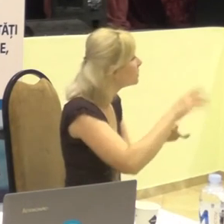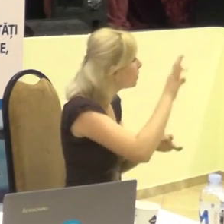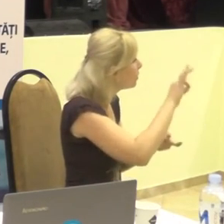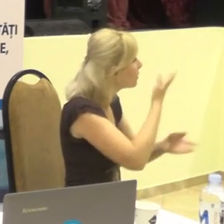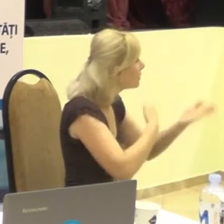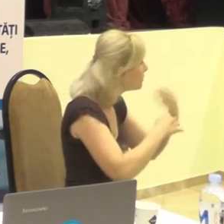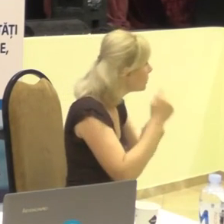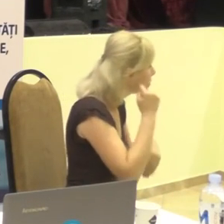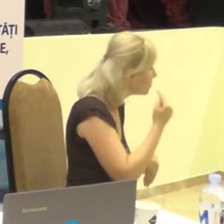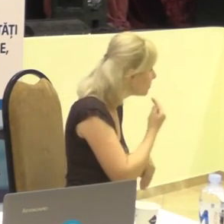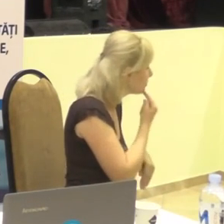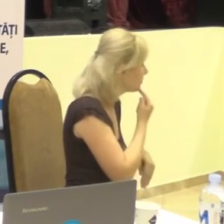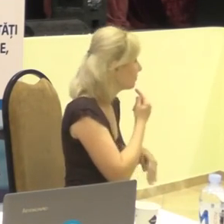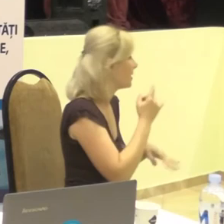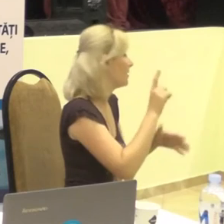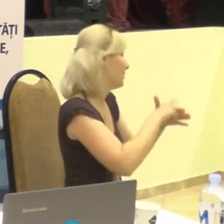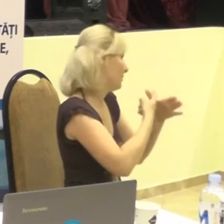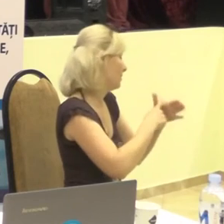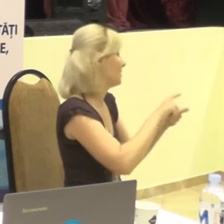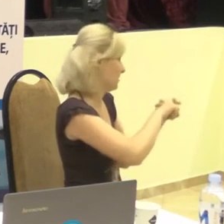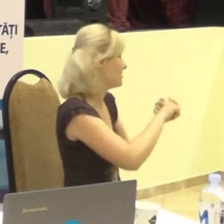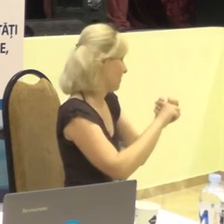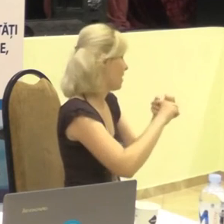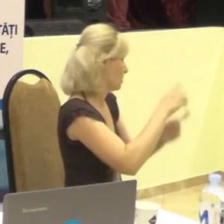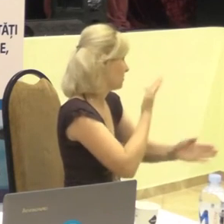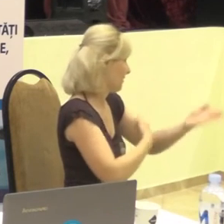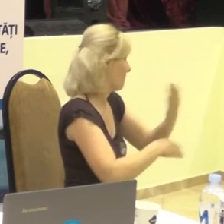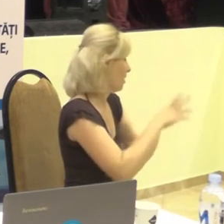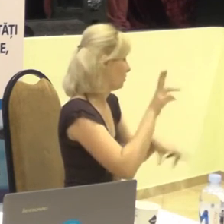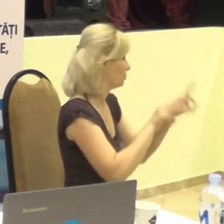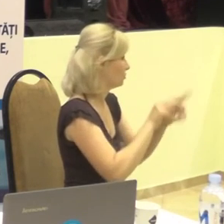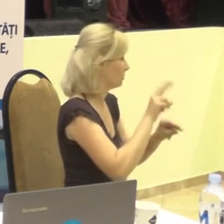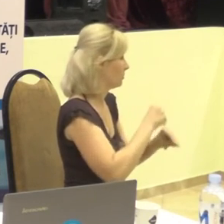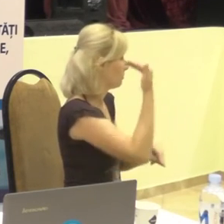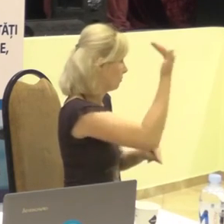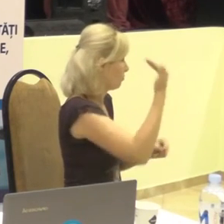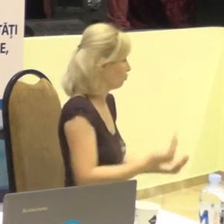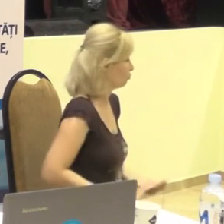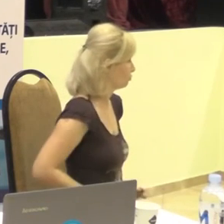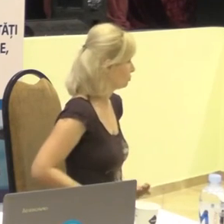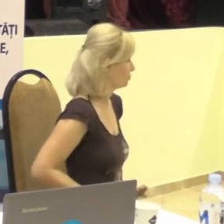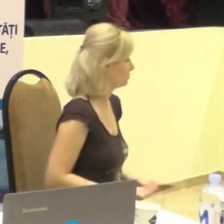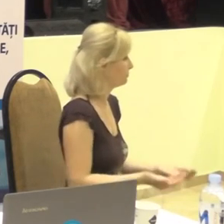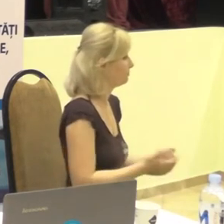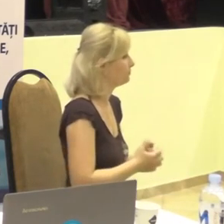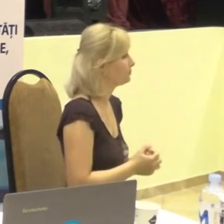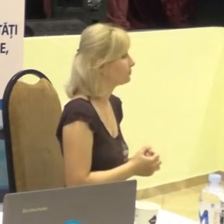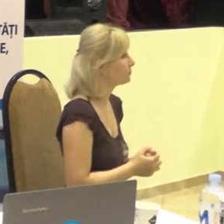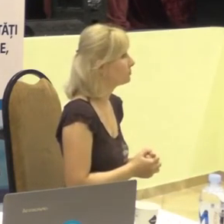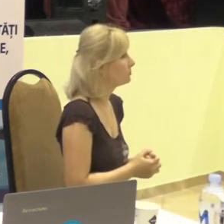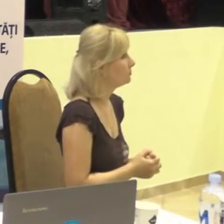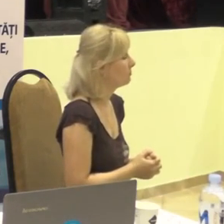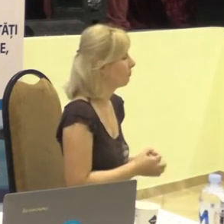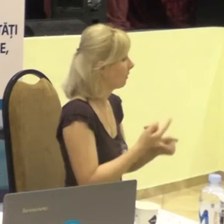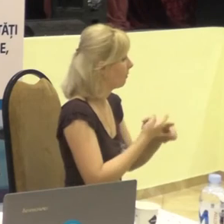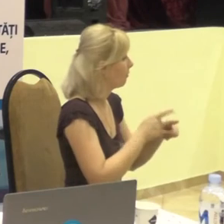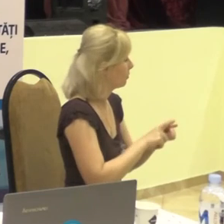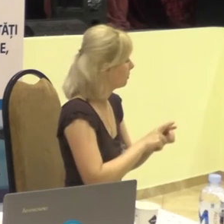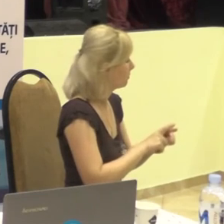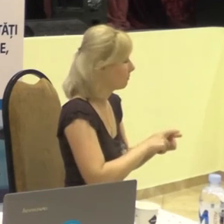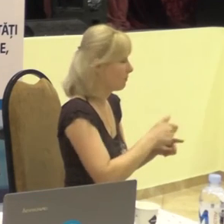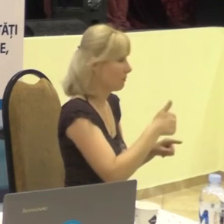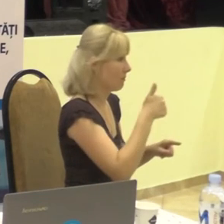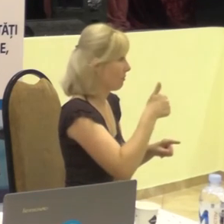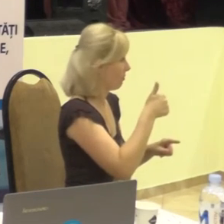persoanelor cu dizabilități în viața de zi cu zi. Asta este un aspect